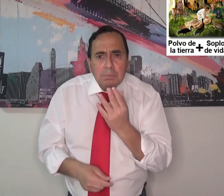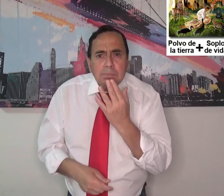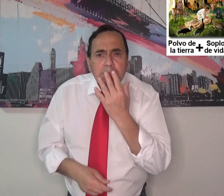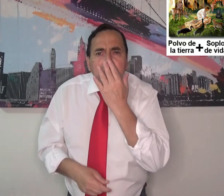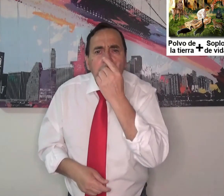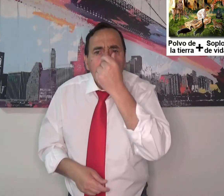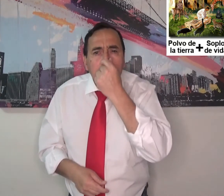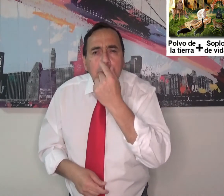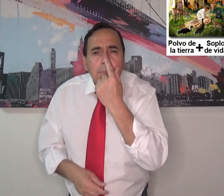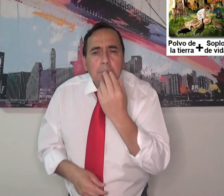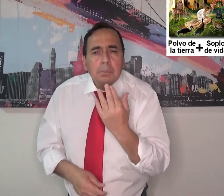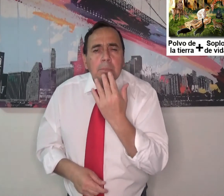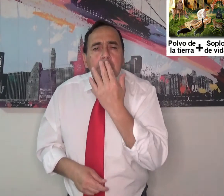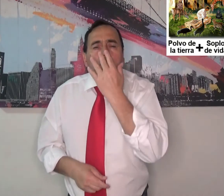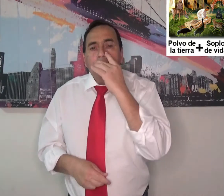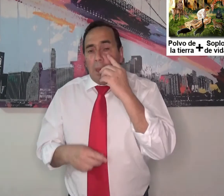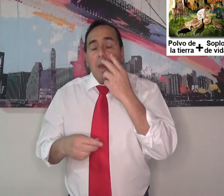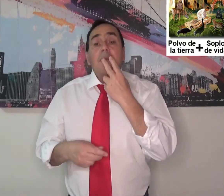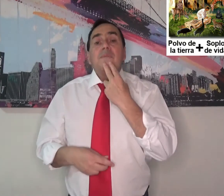de la tierra y le dio aliento de vida.